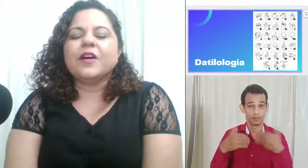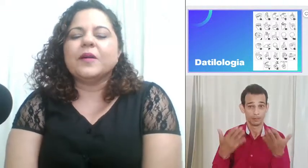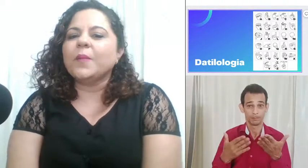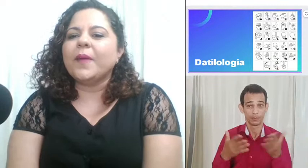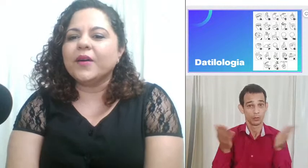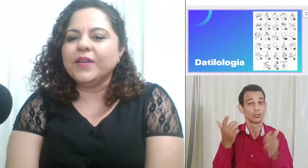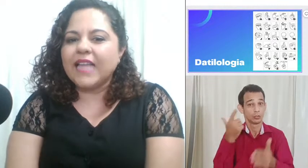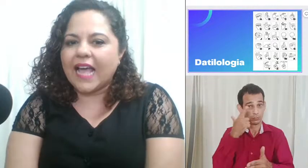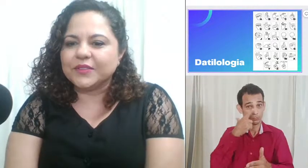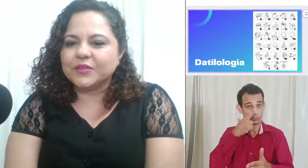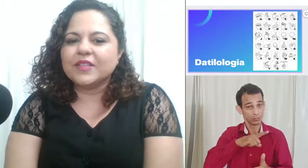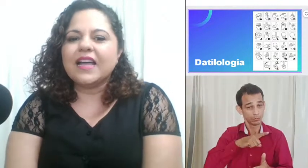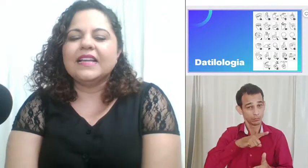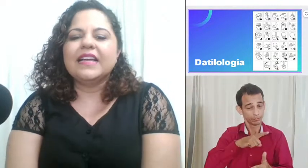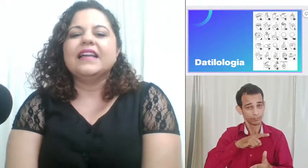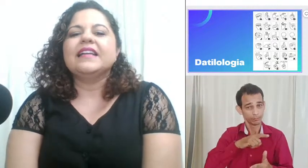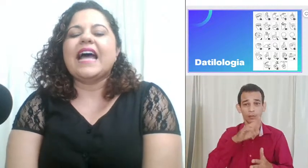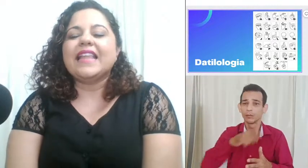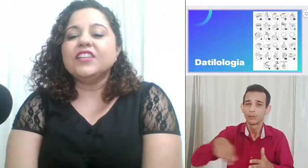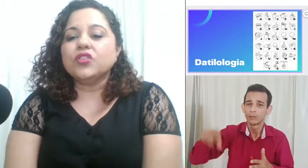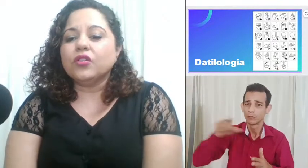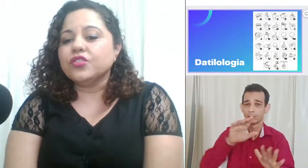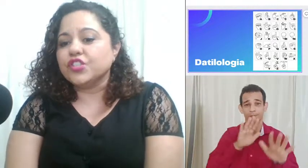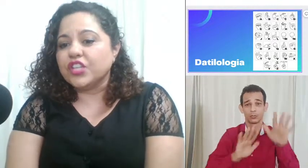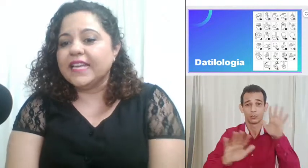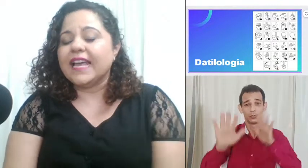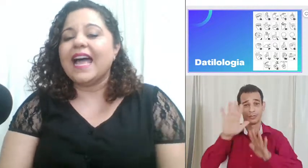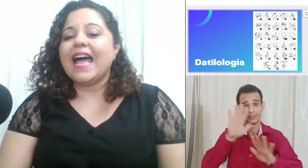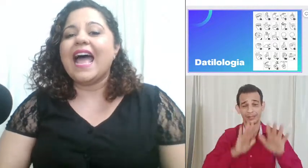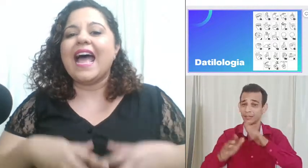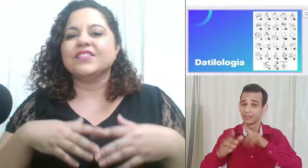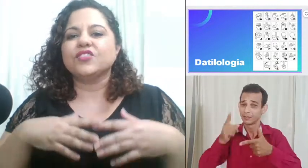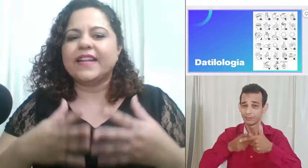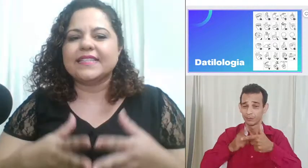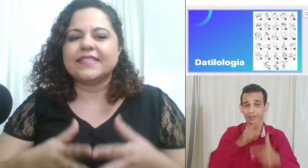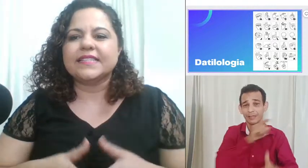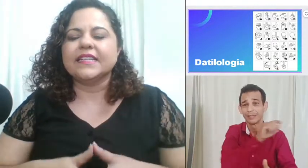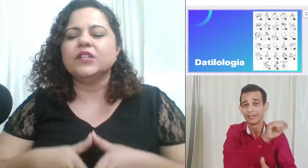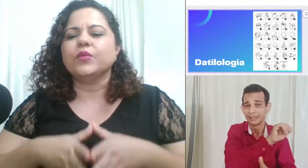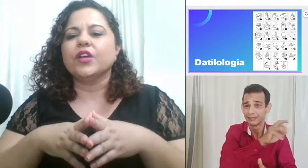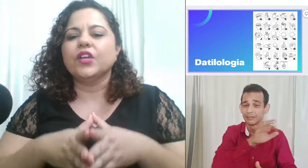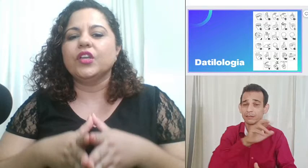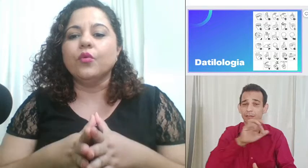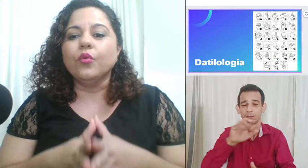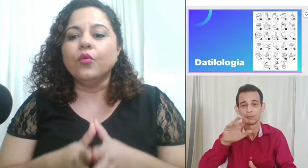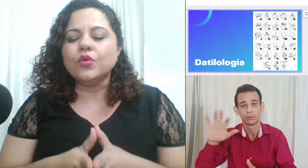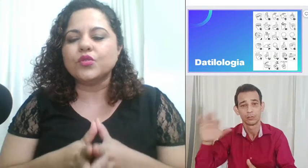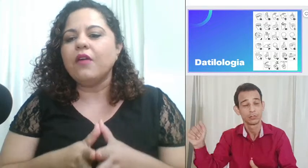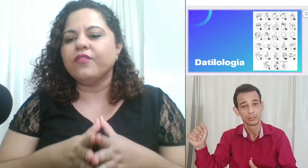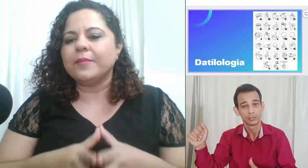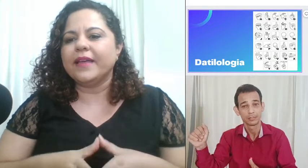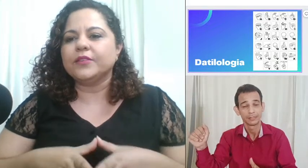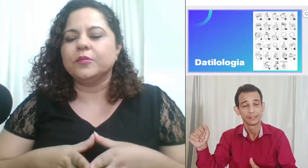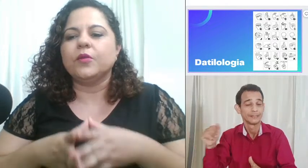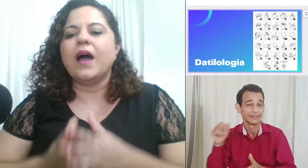tomar cuidado a datilologia, a soletração e o uso do alfabeto manual